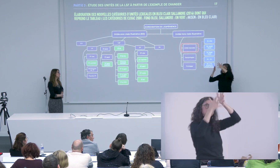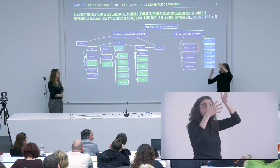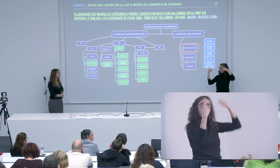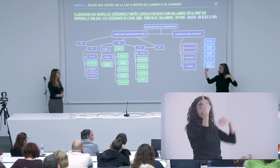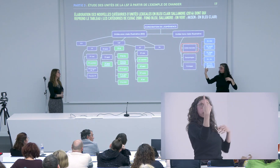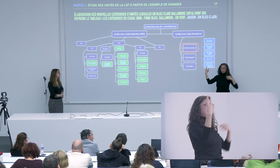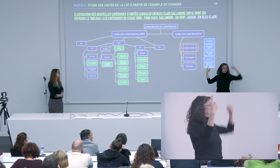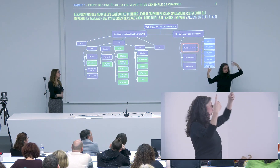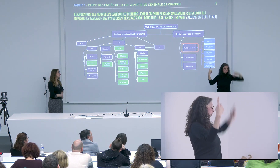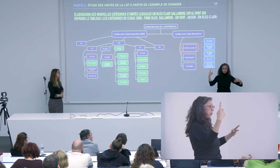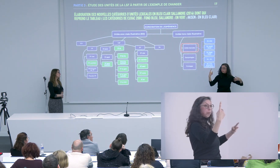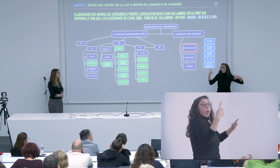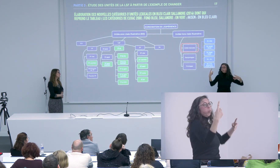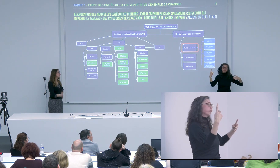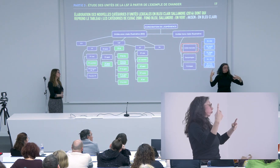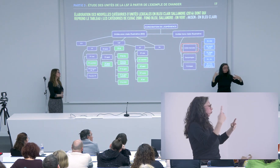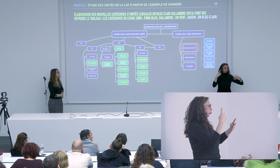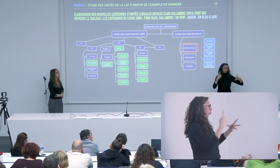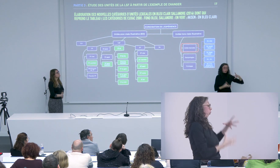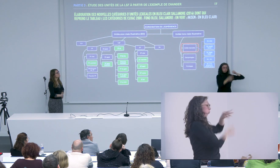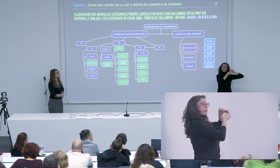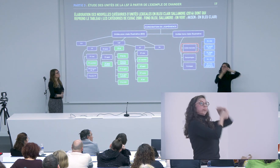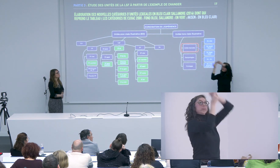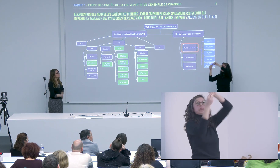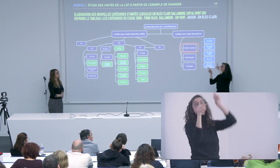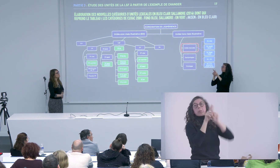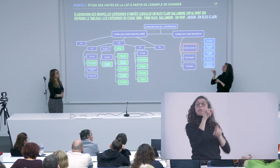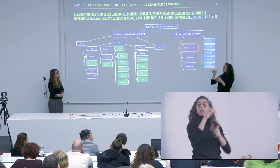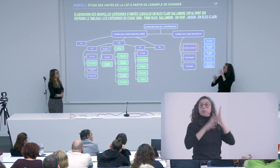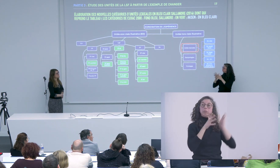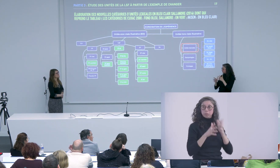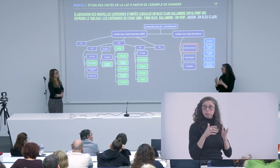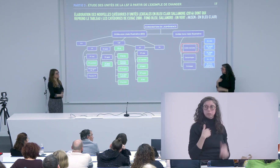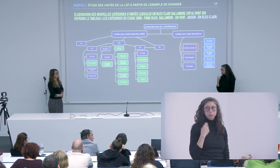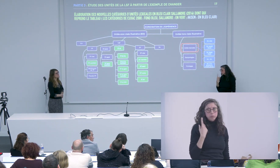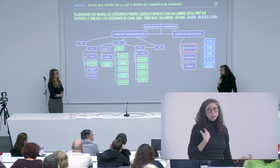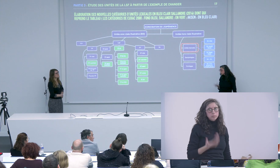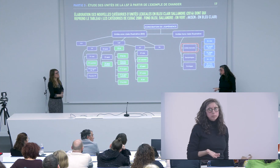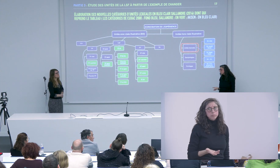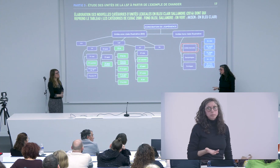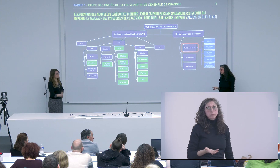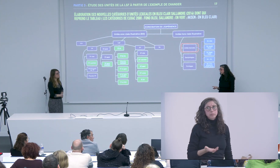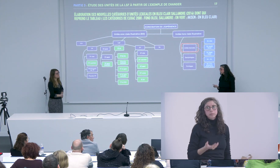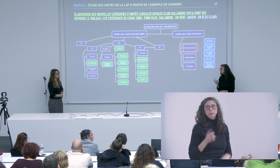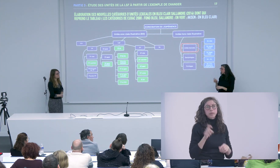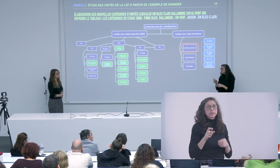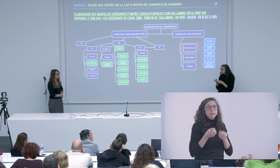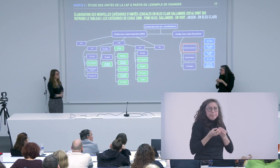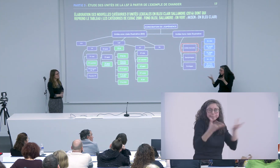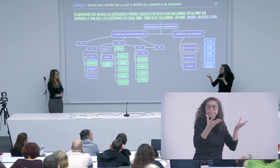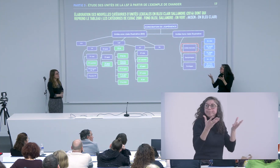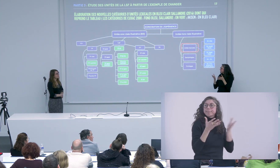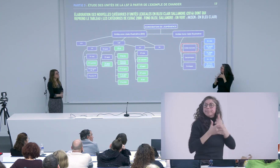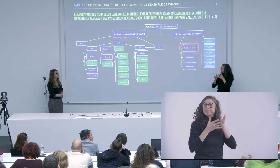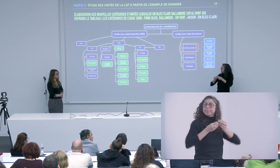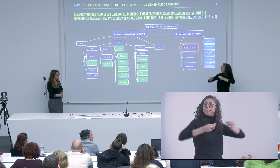de catégories qui sont très claires et en langue dessine on n'aurait qu'une catégorie qui rassemblerait l'ensemble des catégories pour moi non ça ne